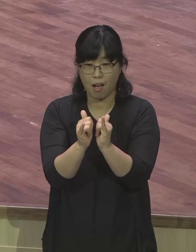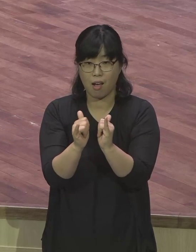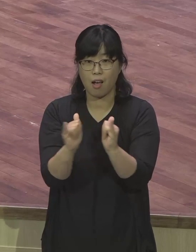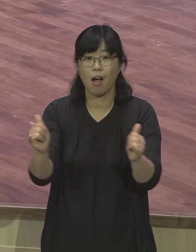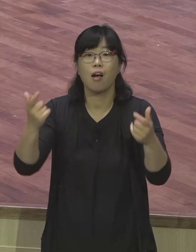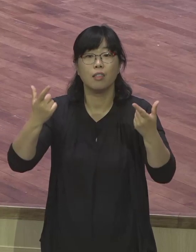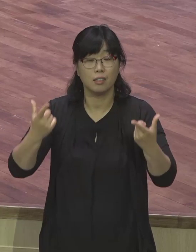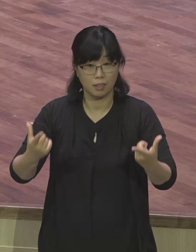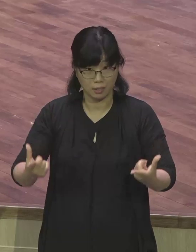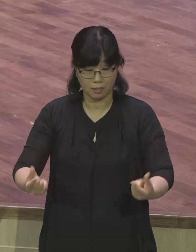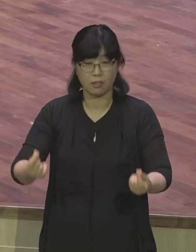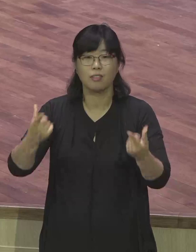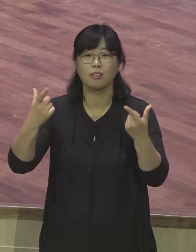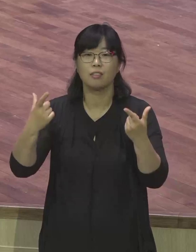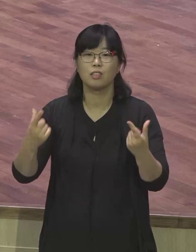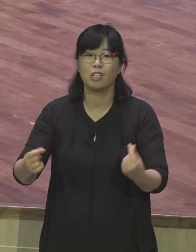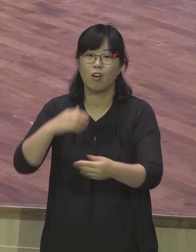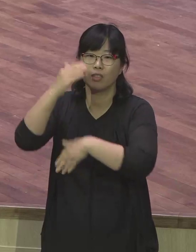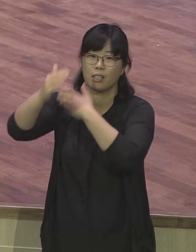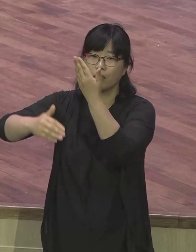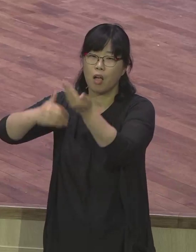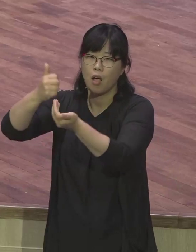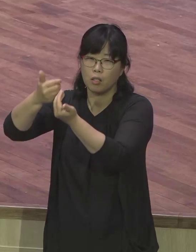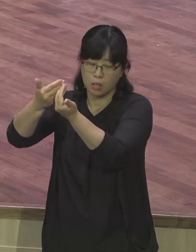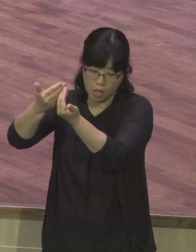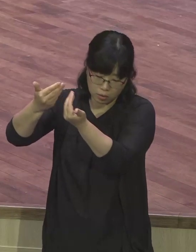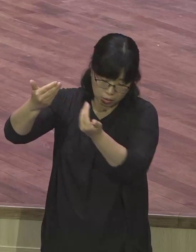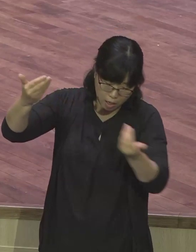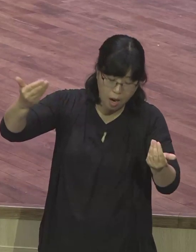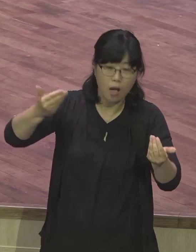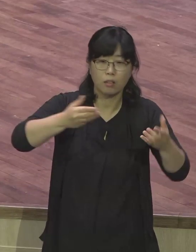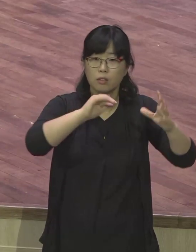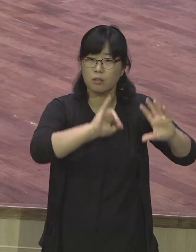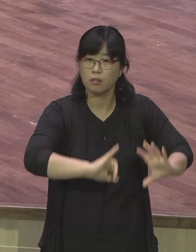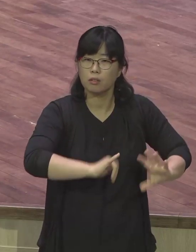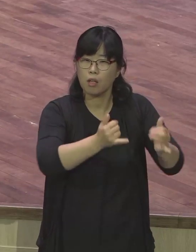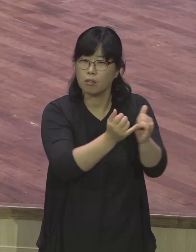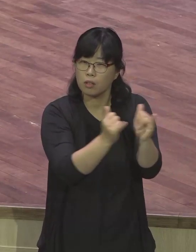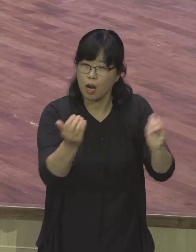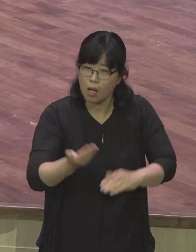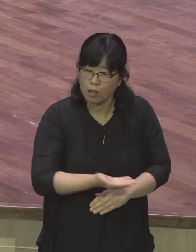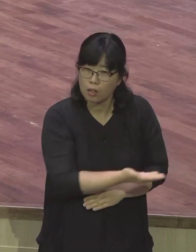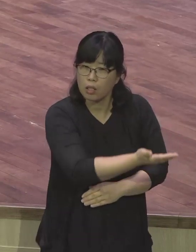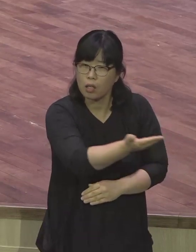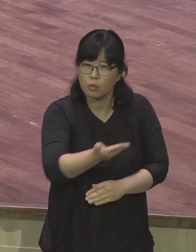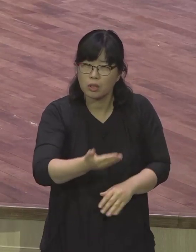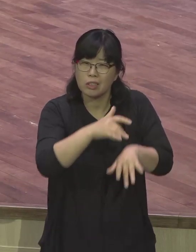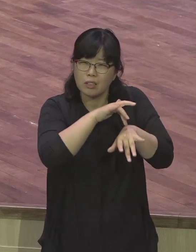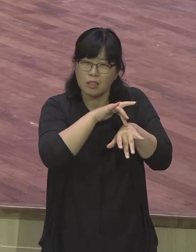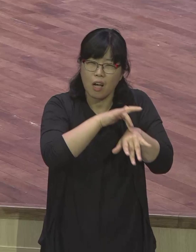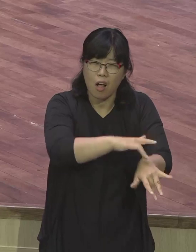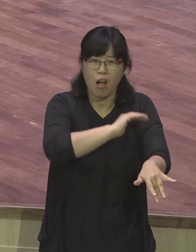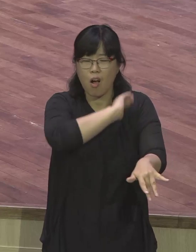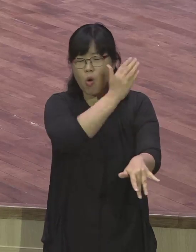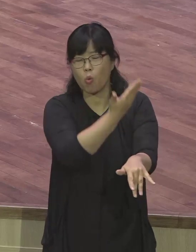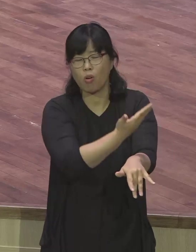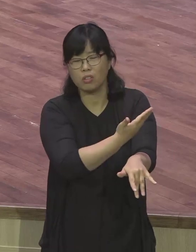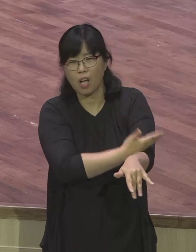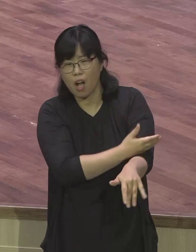하나님 권한 세상 사람들 사단의 권세